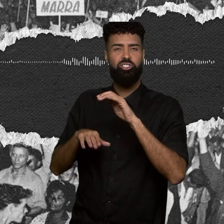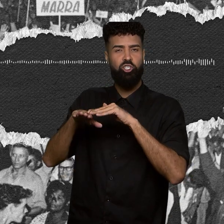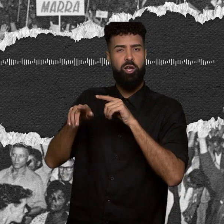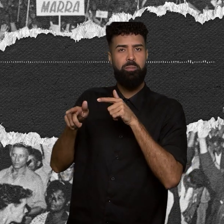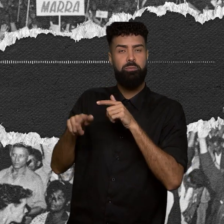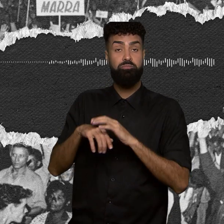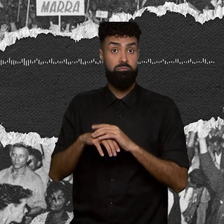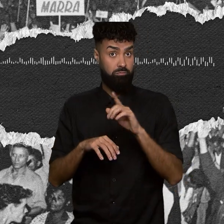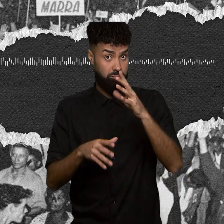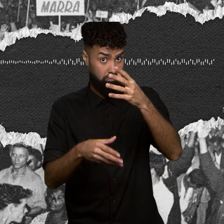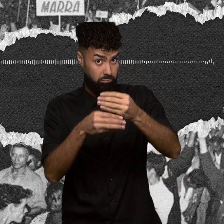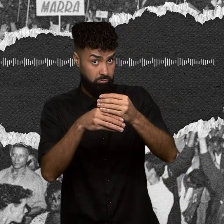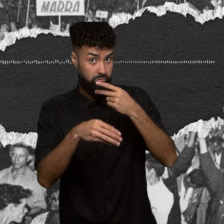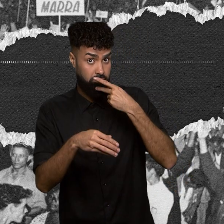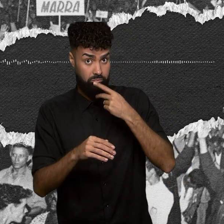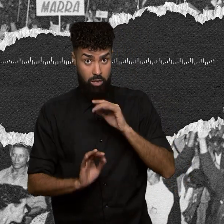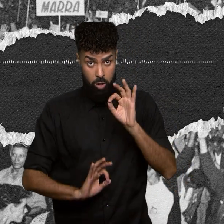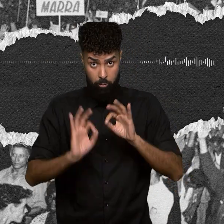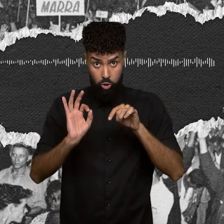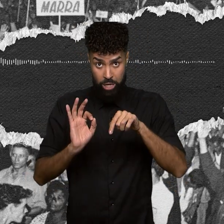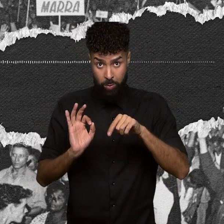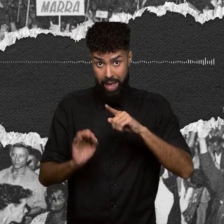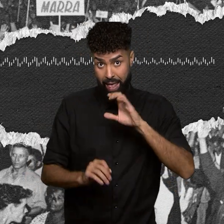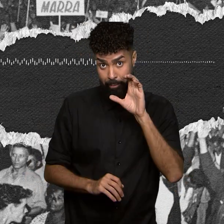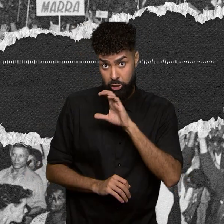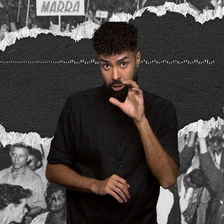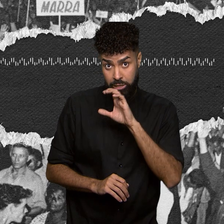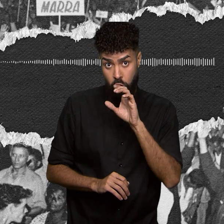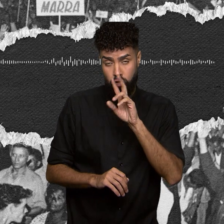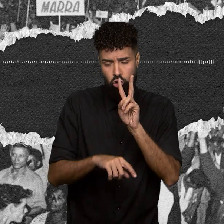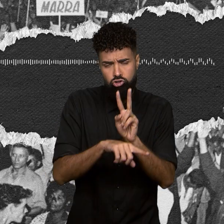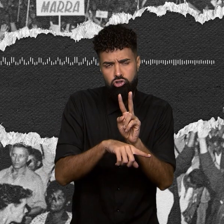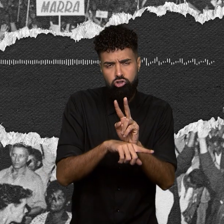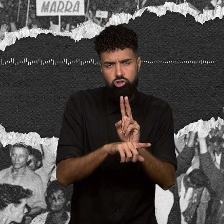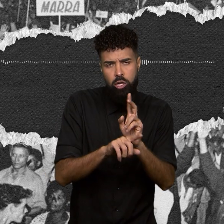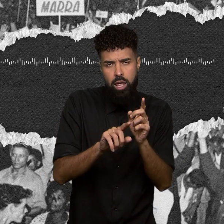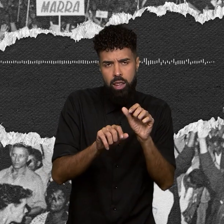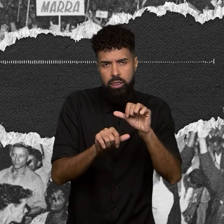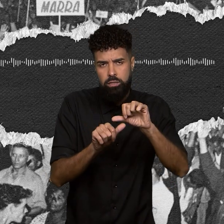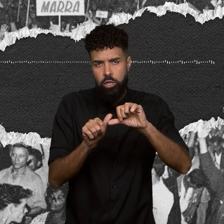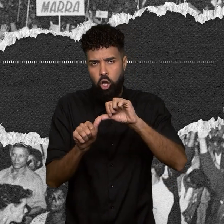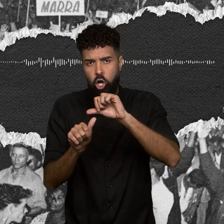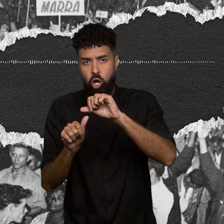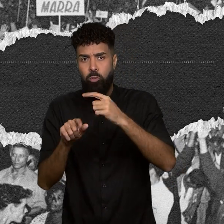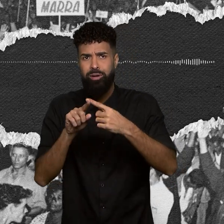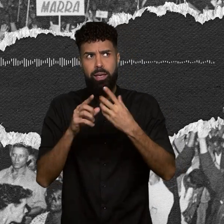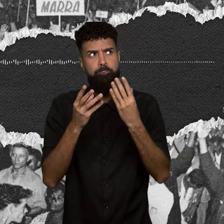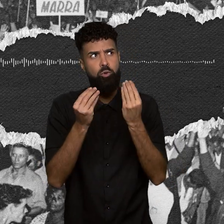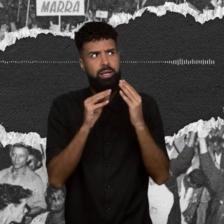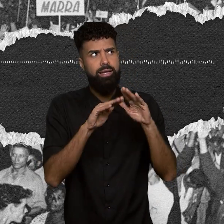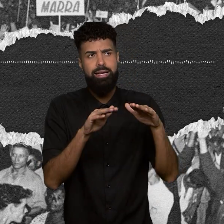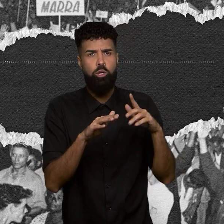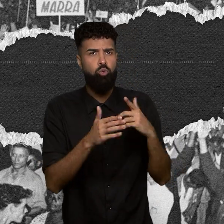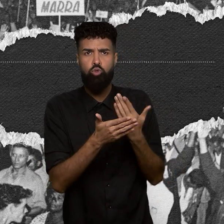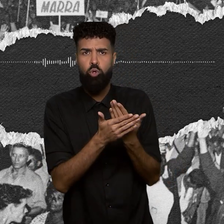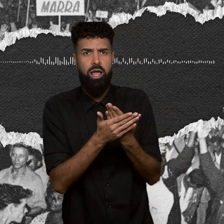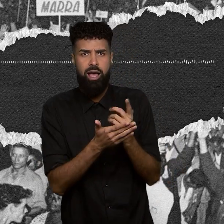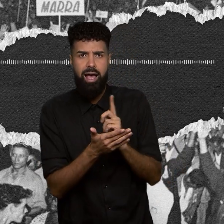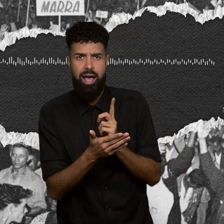Esses projetos eram emergenciais e transitórios diante do índice altíssimo de crianças fora de escola, de analfabetismo. A